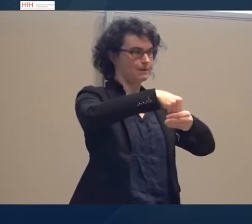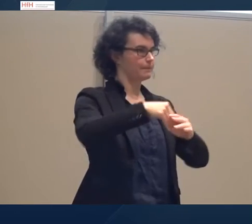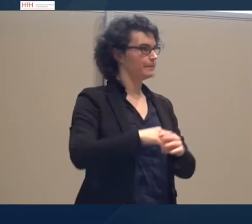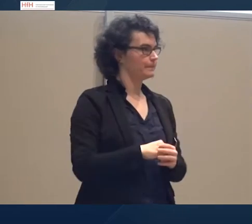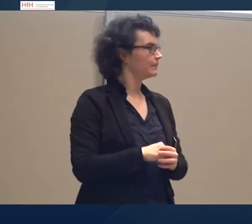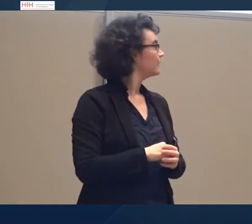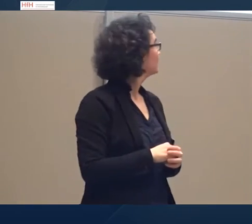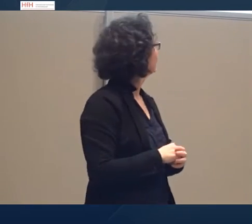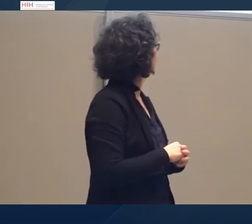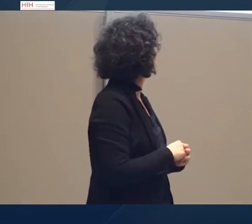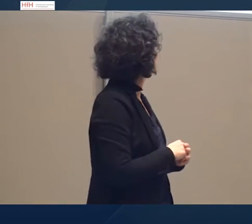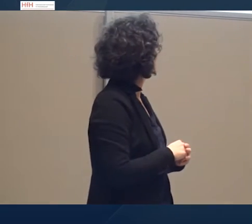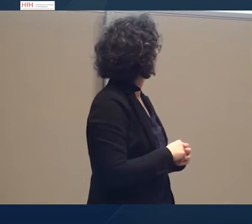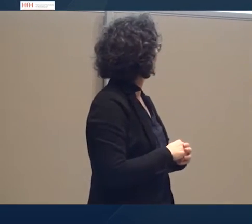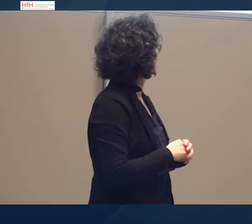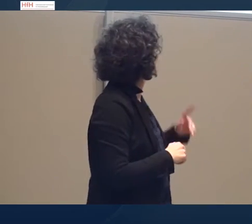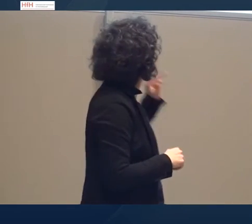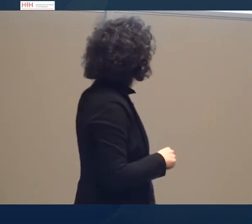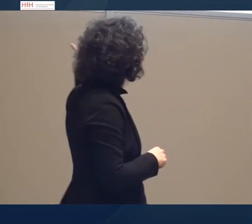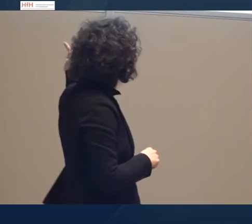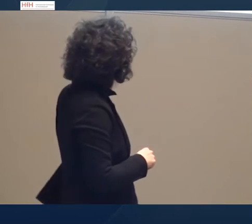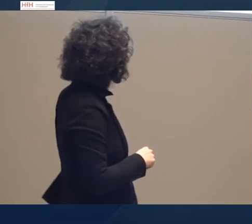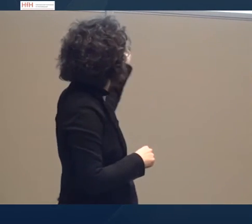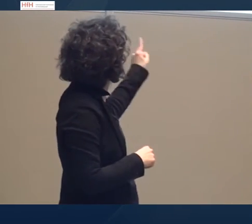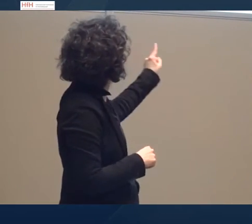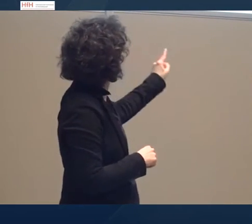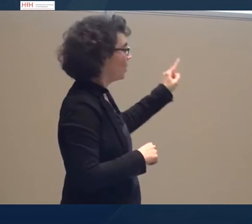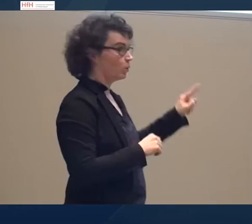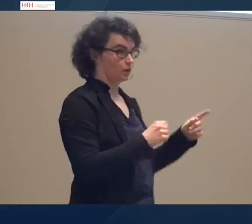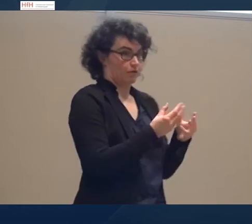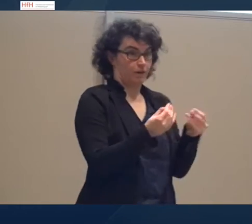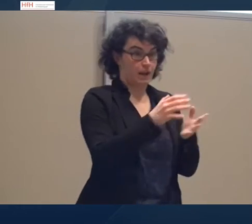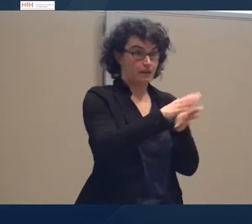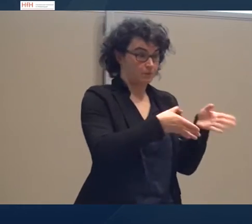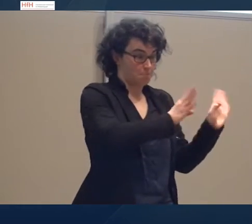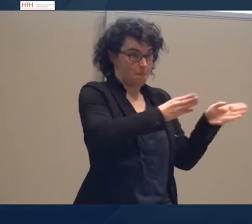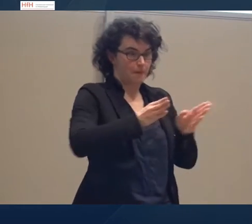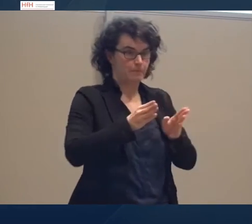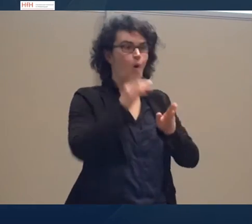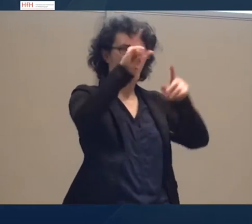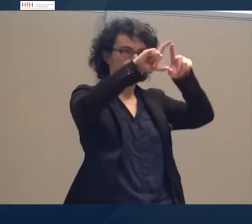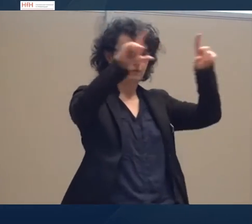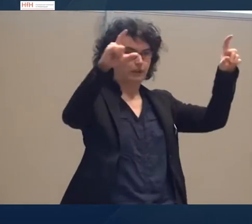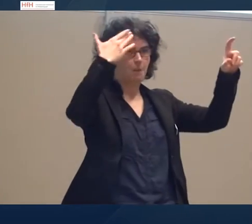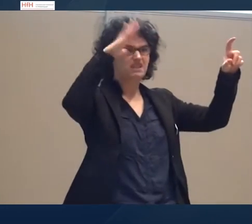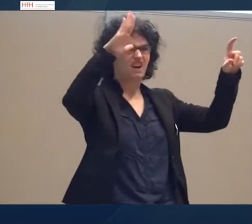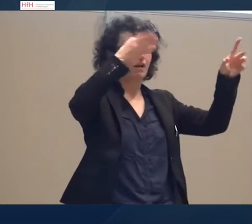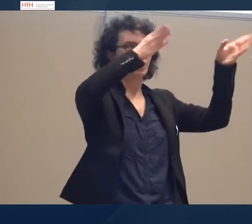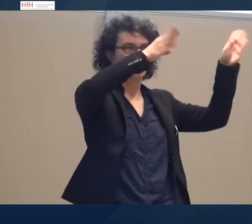Da haben Sie hier unten, wie viele Textarten, die sich daraus ergeben. Oben haben wir die abstrakten Textstücken. Und viele,